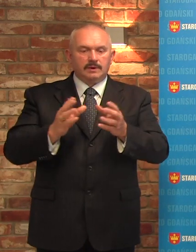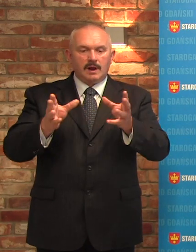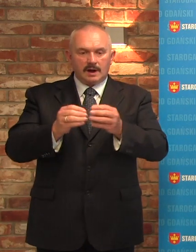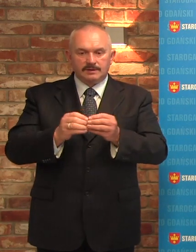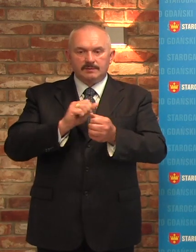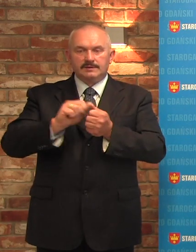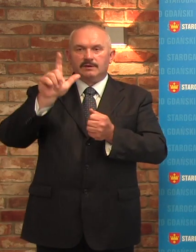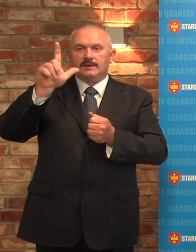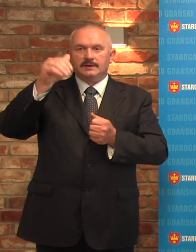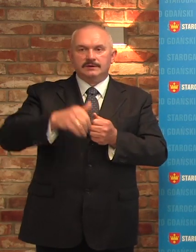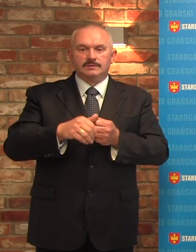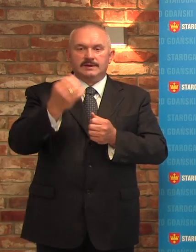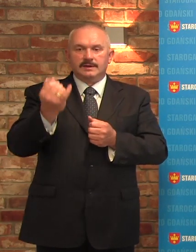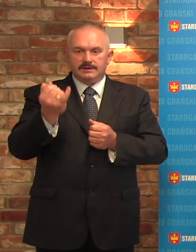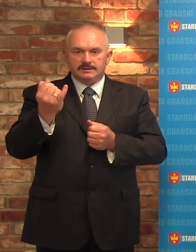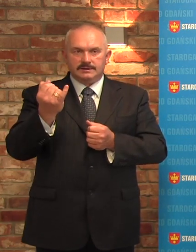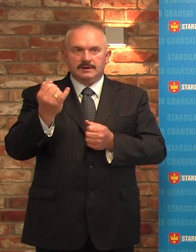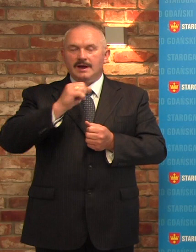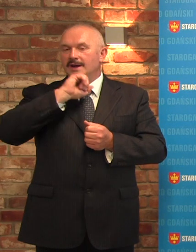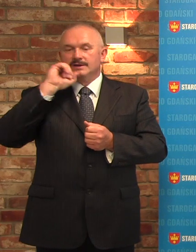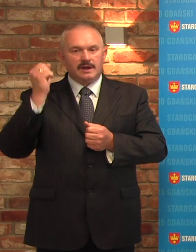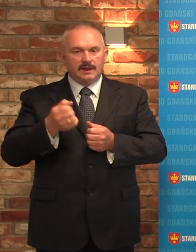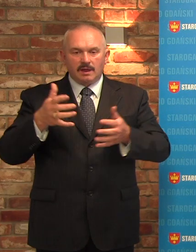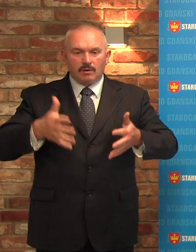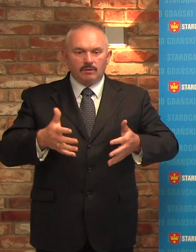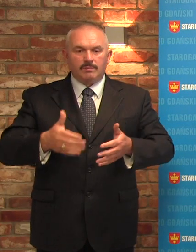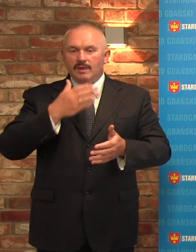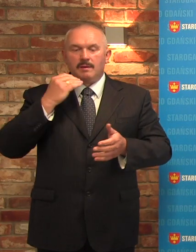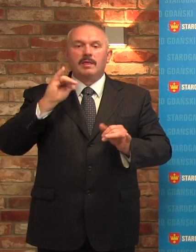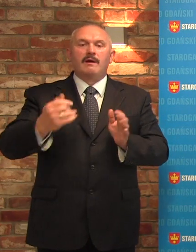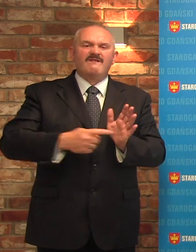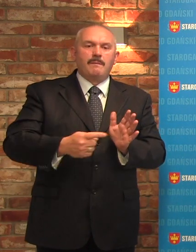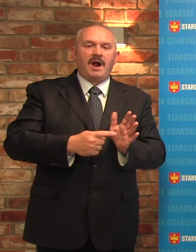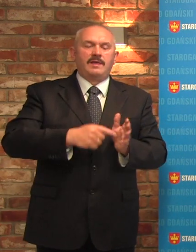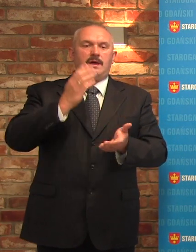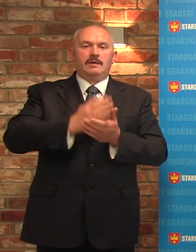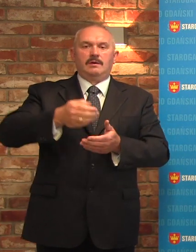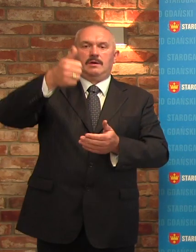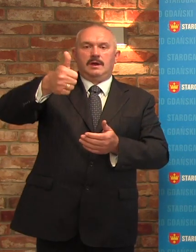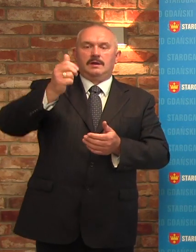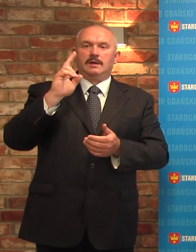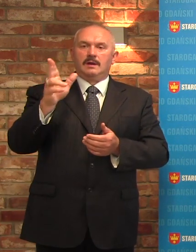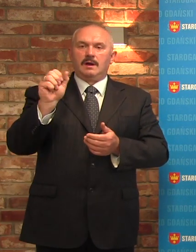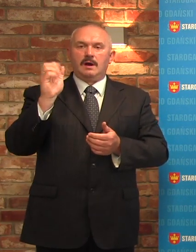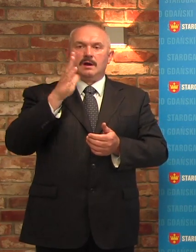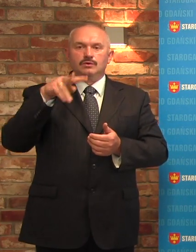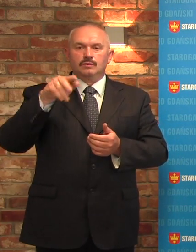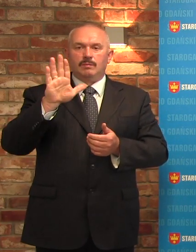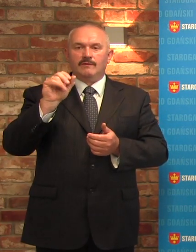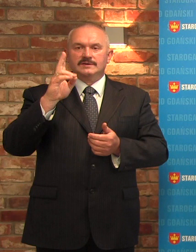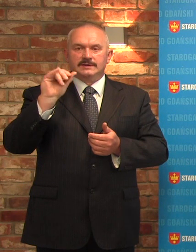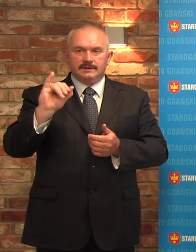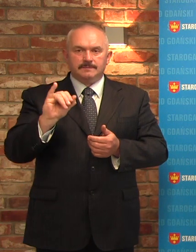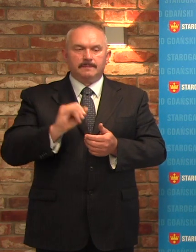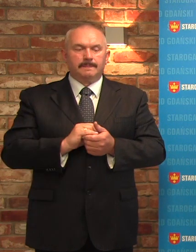2 tysiące dzieci. I żaden klub nie podnosi takich roszeń, jak tylko Pan Kaszubowski, który od samego